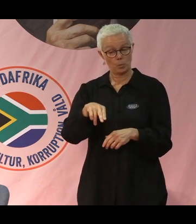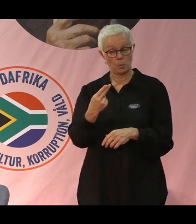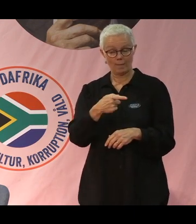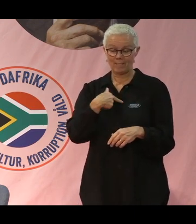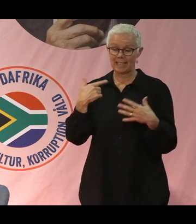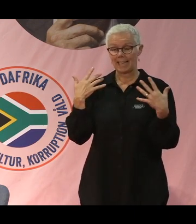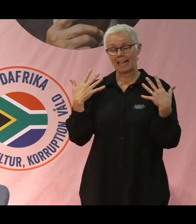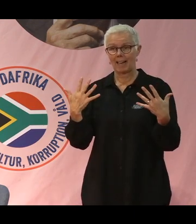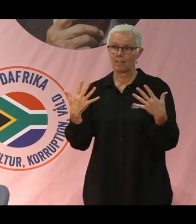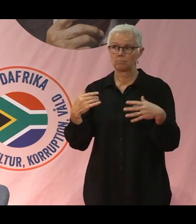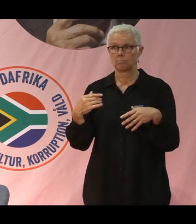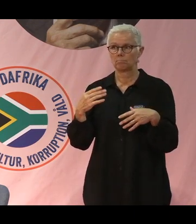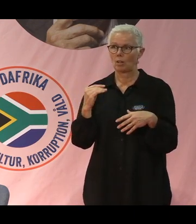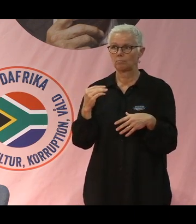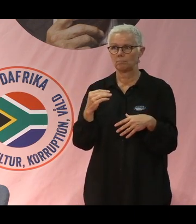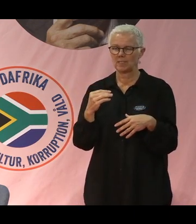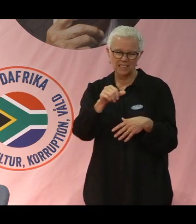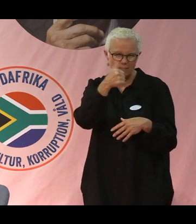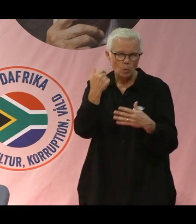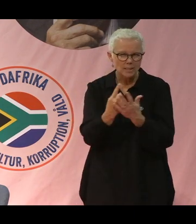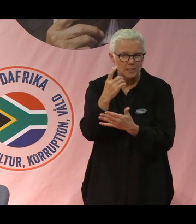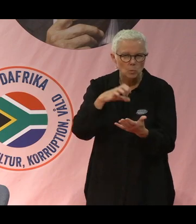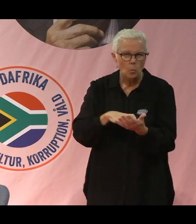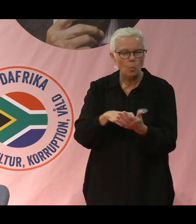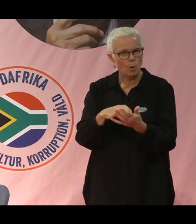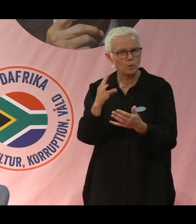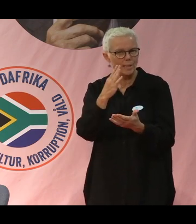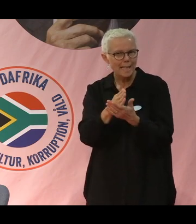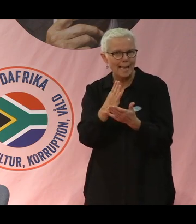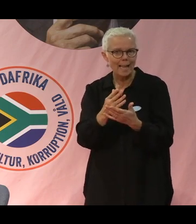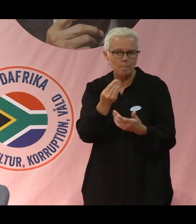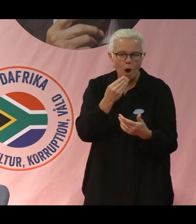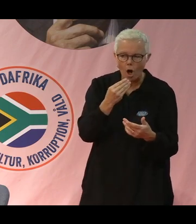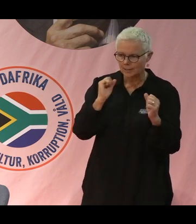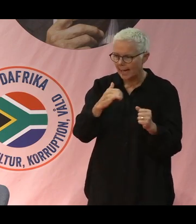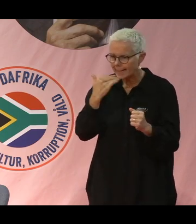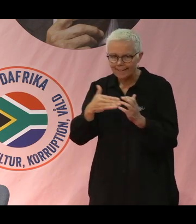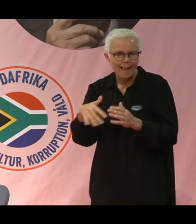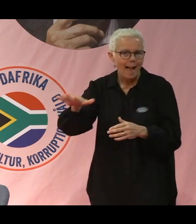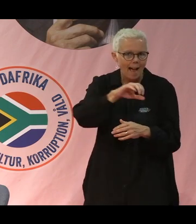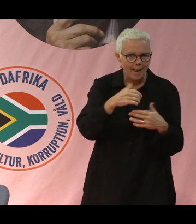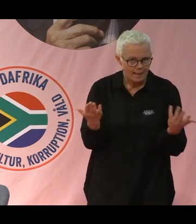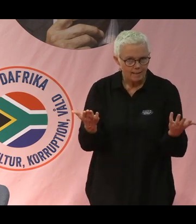vet under väldigt svåra förhållanden vad gäller just det här med maten ska räcka till till alla.